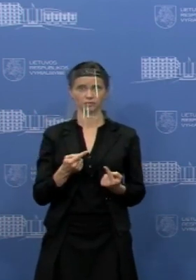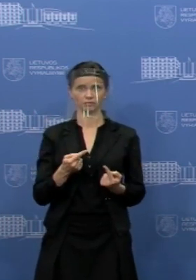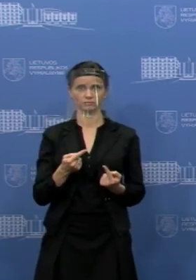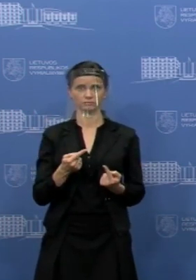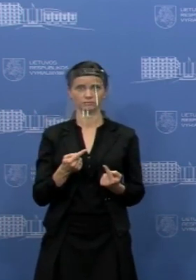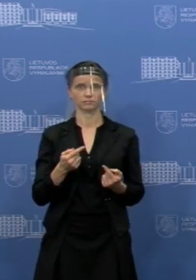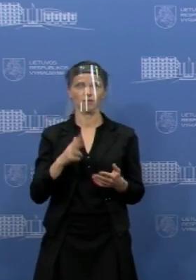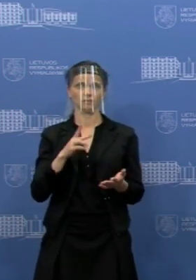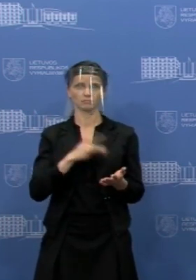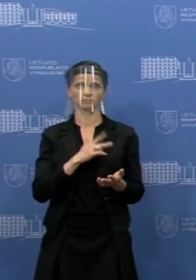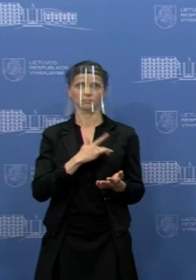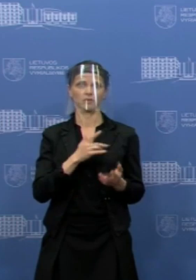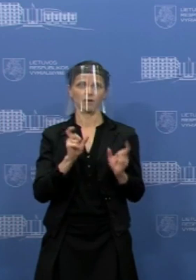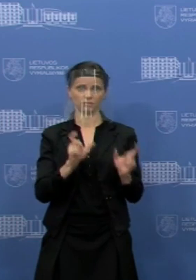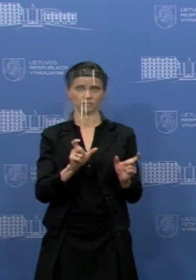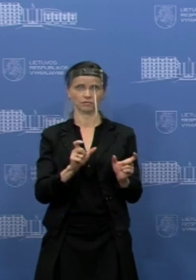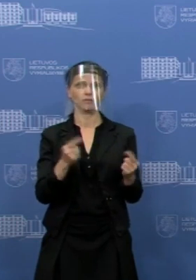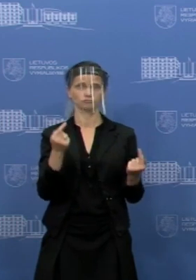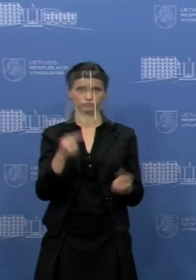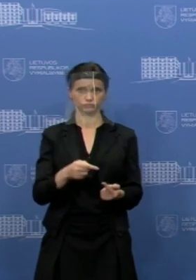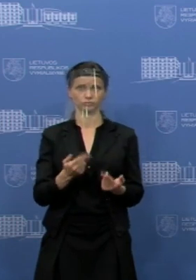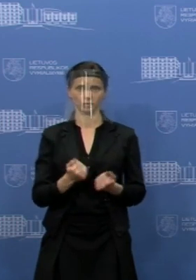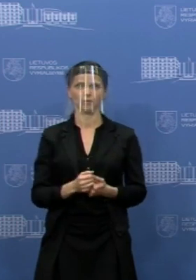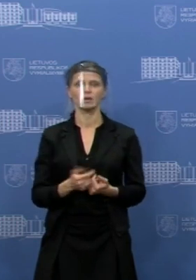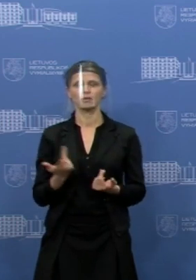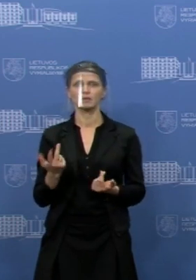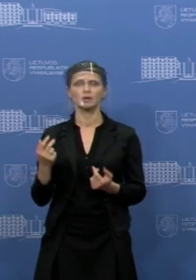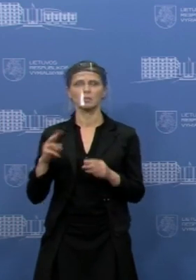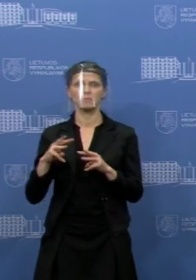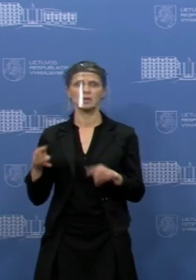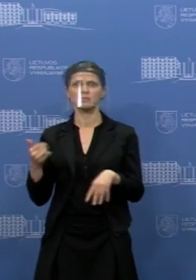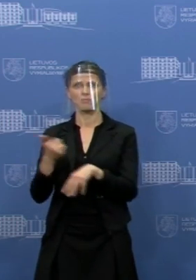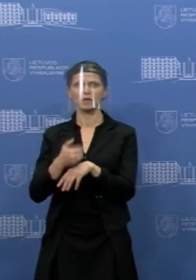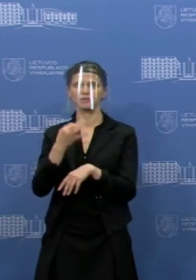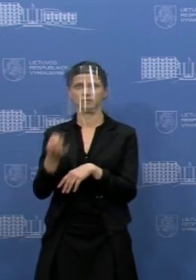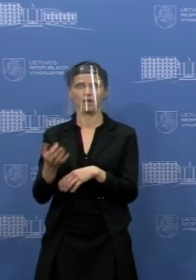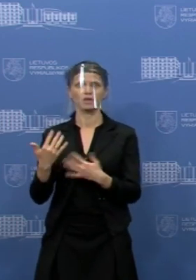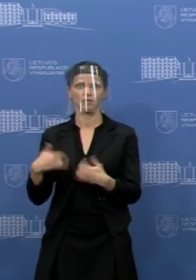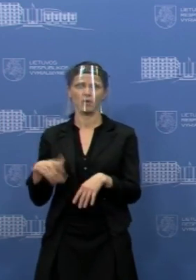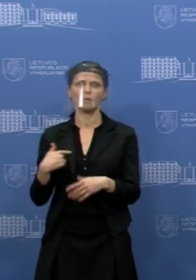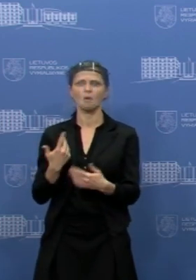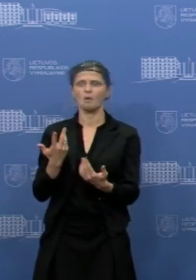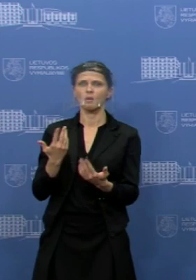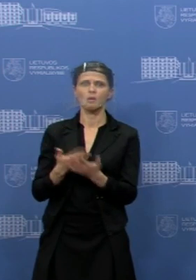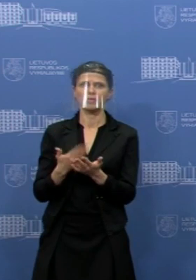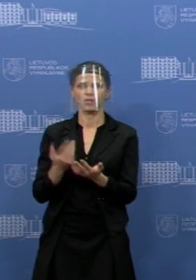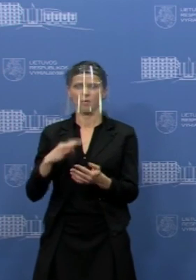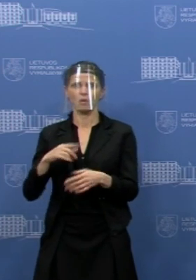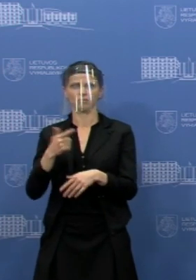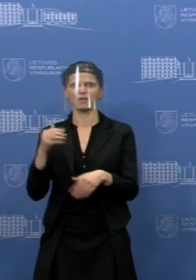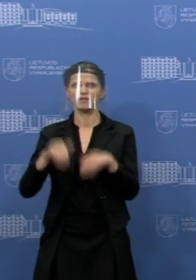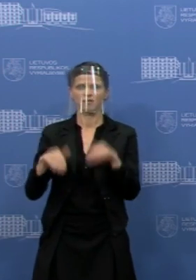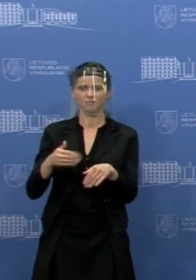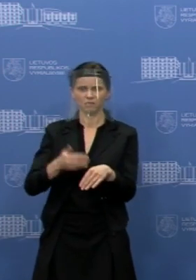Ir kaip premjeras ir minėjo, tikrai nereikėtų ieškoti kažkokių sąsaių, ypatingų su laikmečiu ar